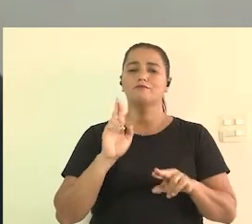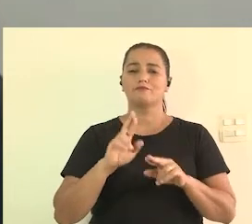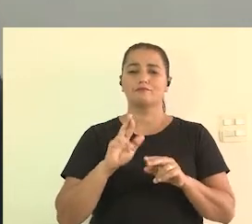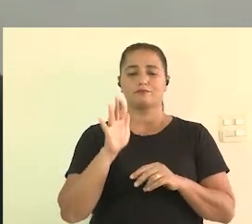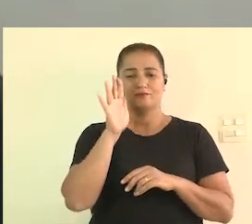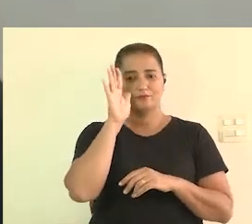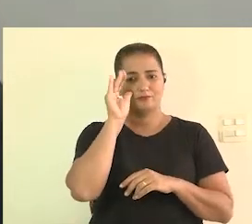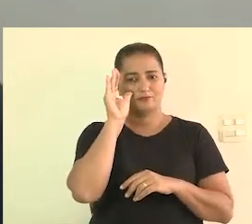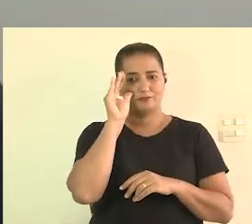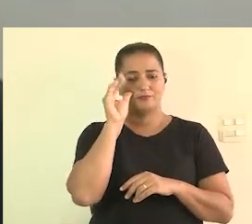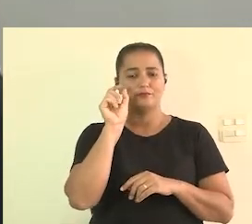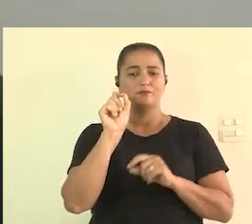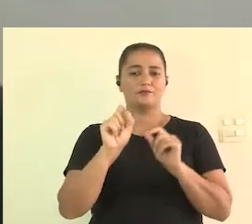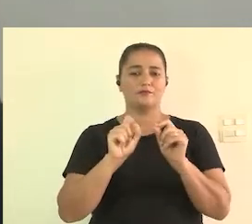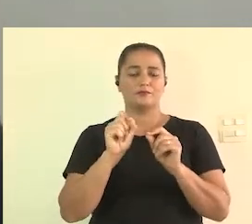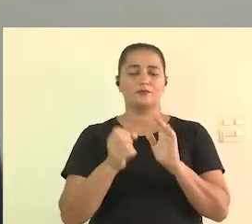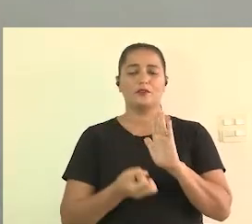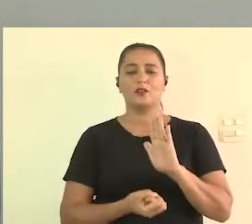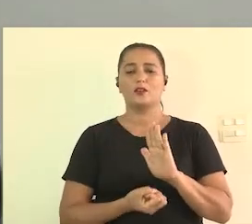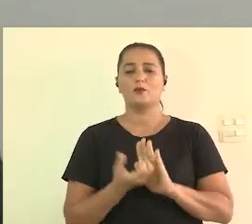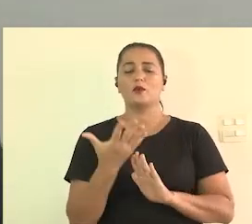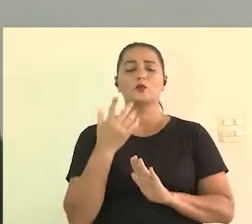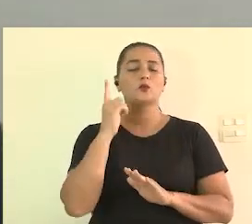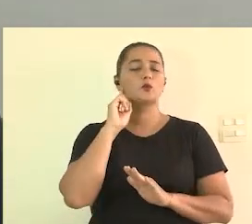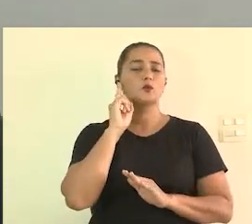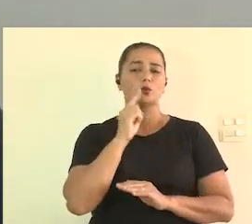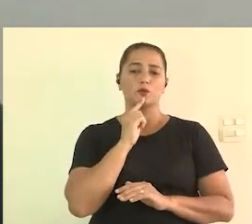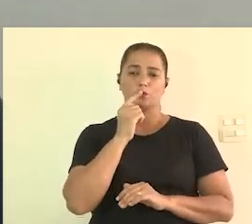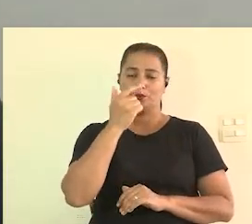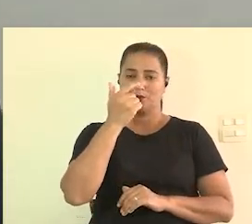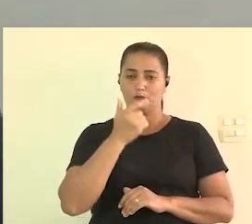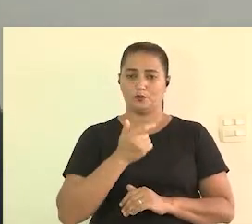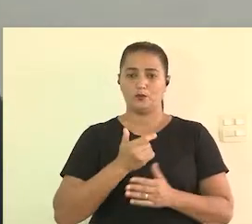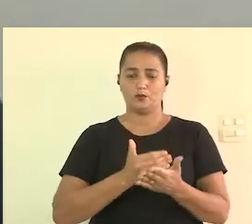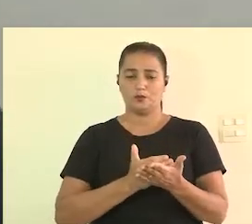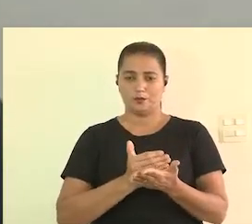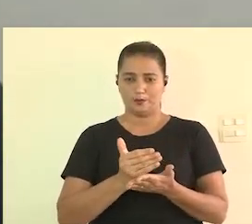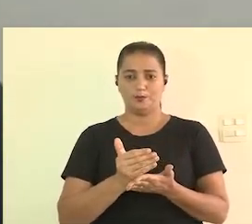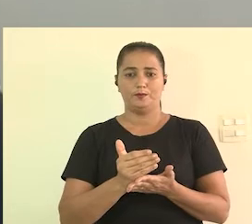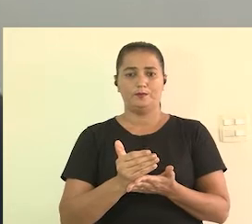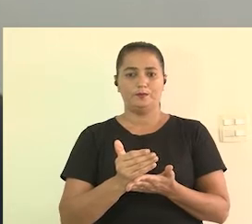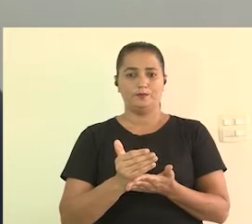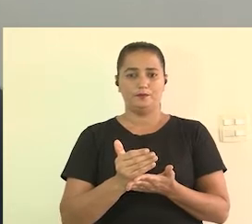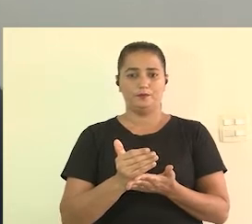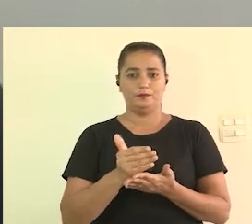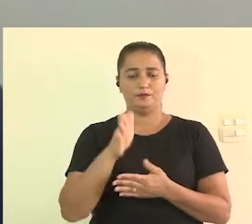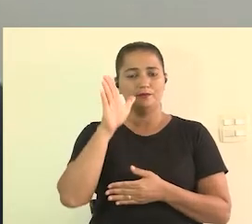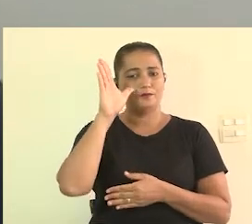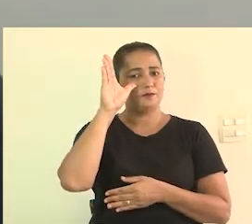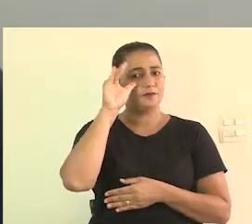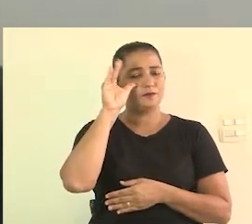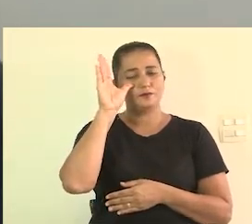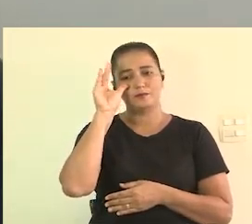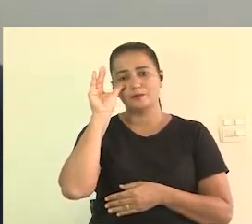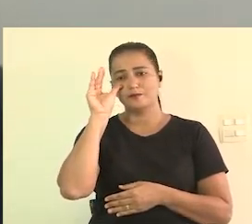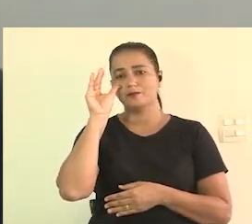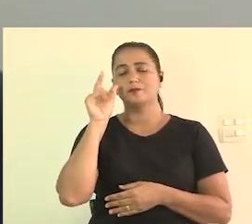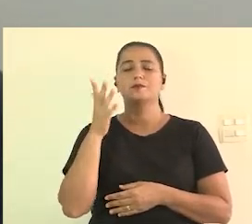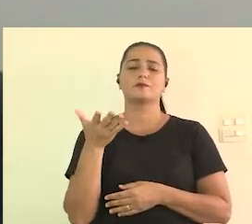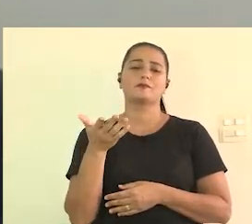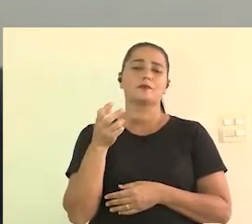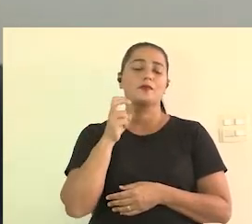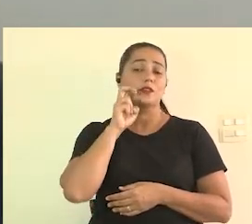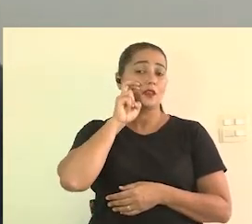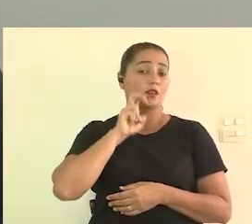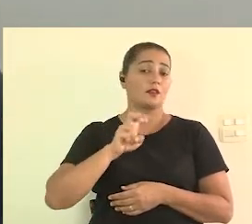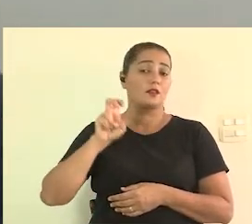observação que eu vou colocar aqui como produtora surda certo que eu estou começando a observar isso porque no caso